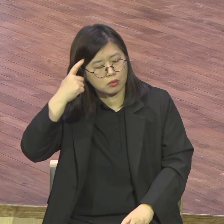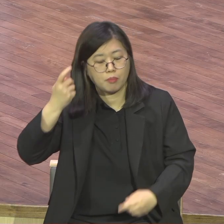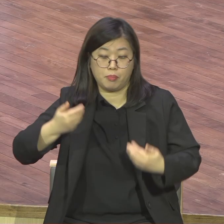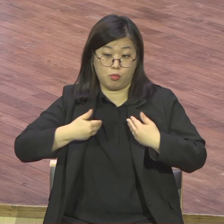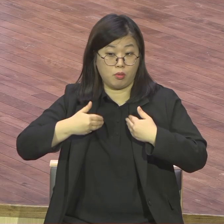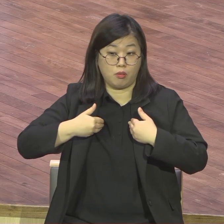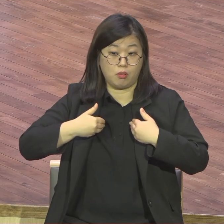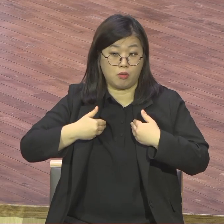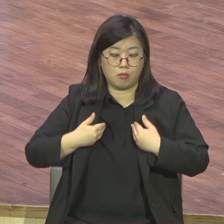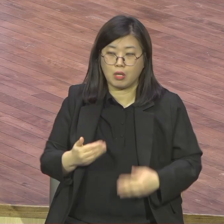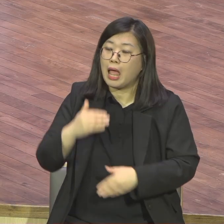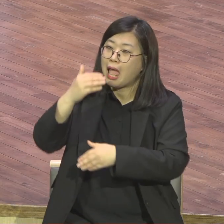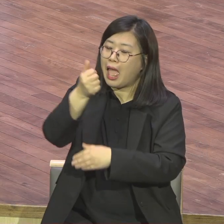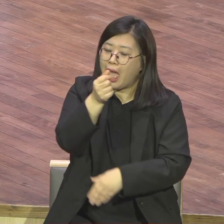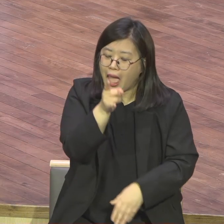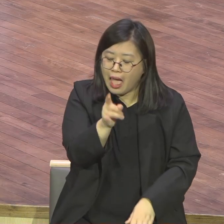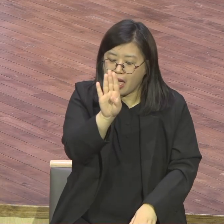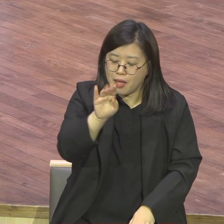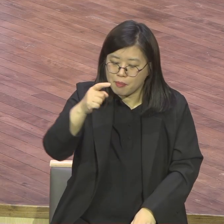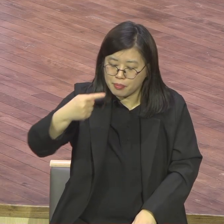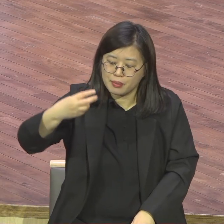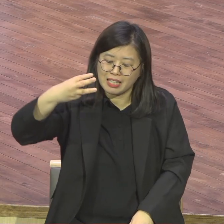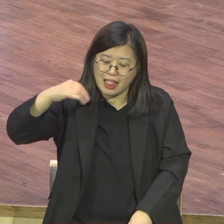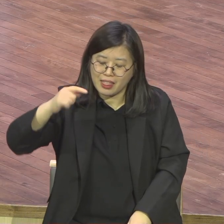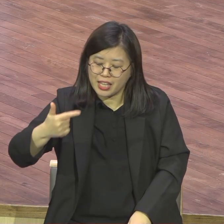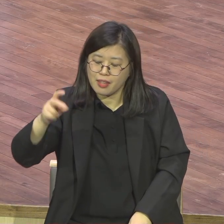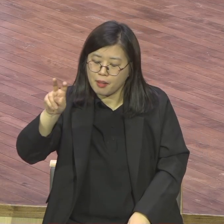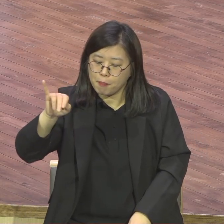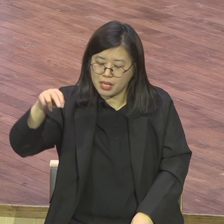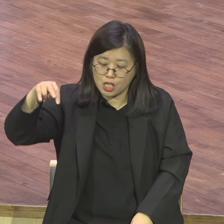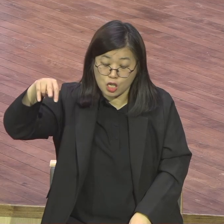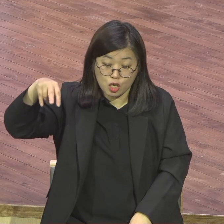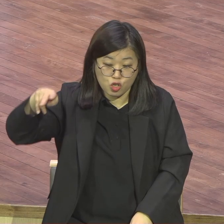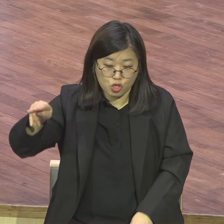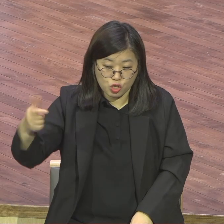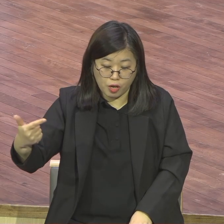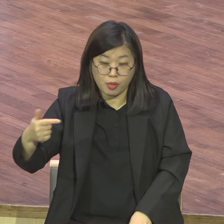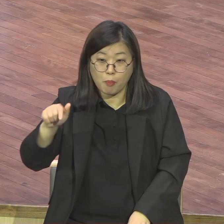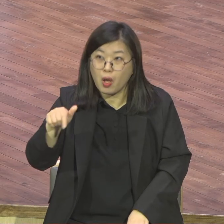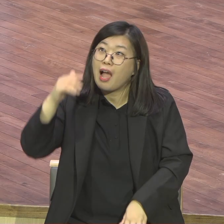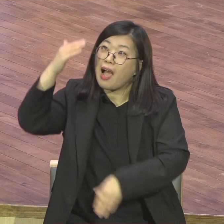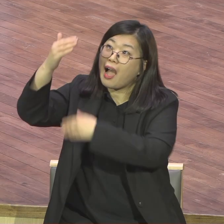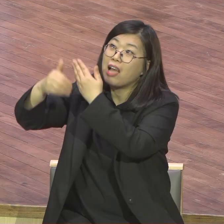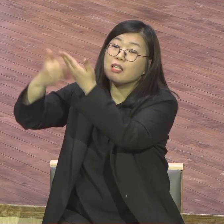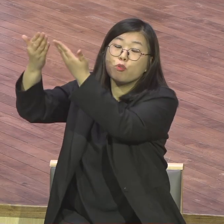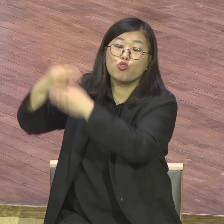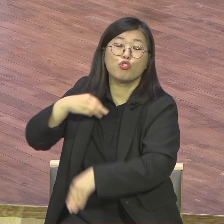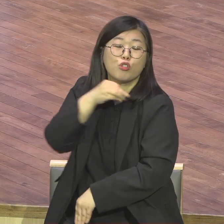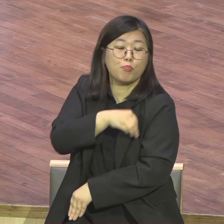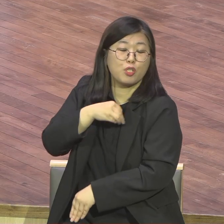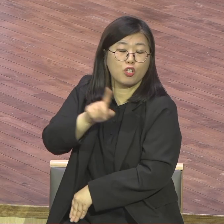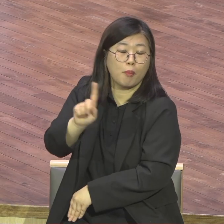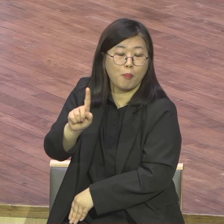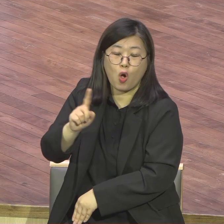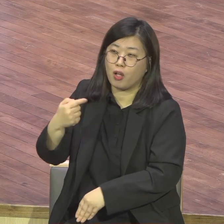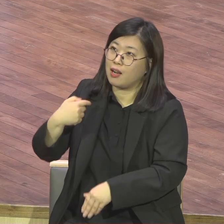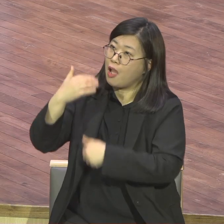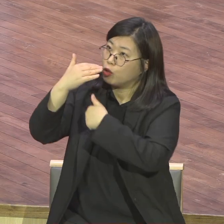이 사명 해도 되고 안 해도 되는 거 아니에요 너희는 모든 족속으로 땅 끝까지 만민에게 천하 만민에게